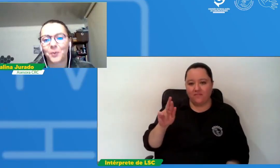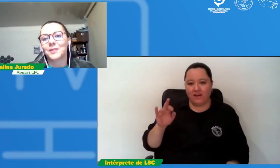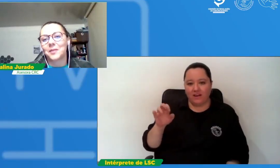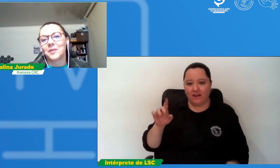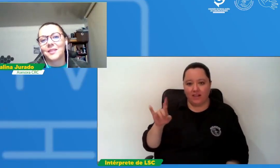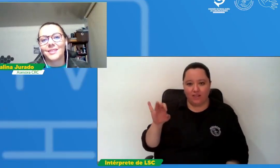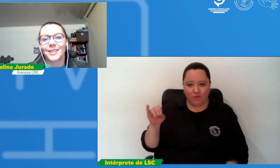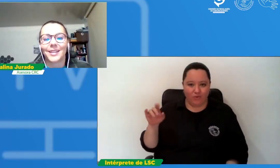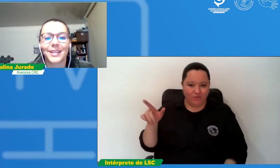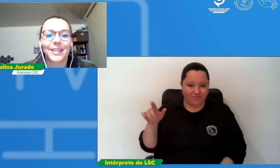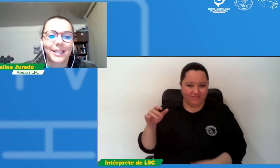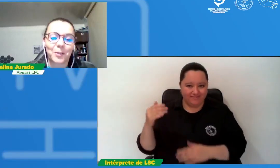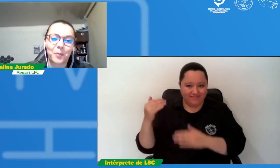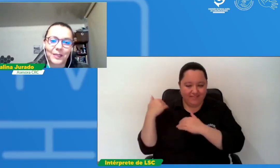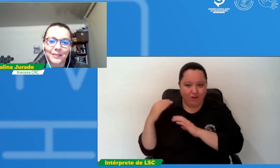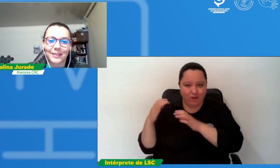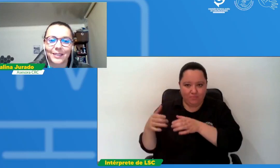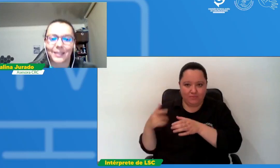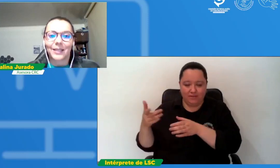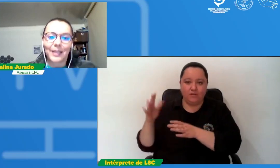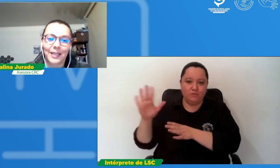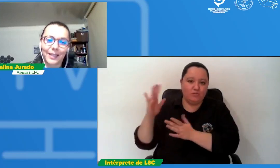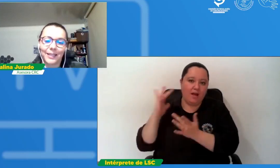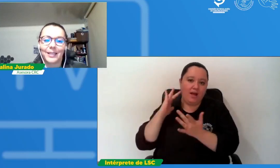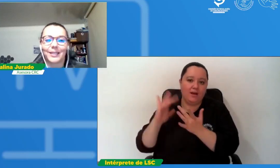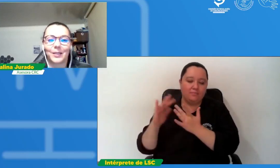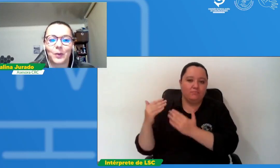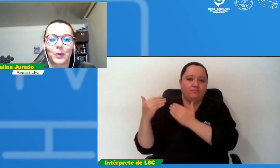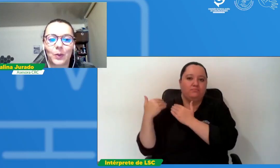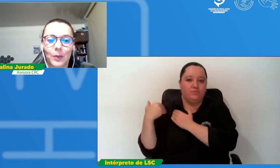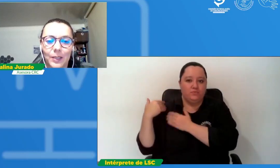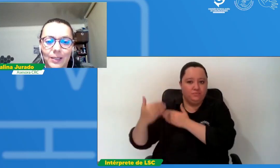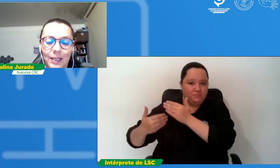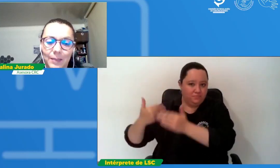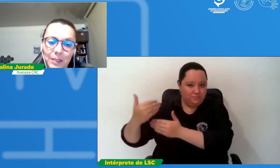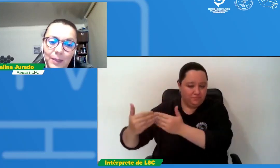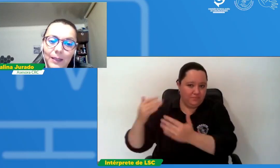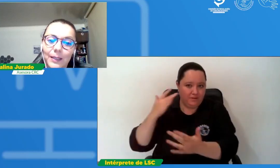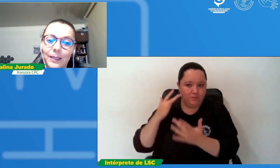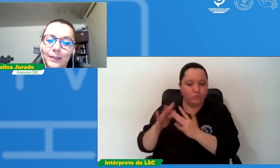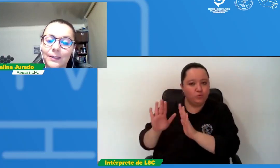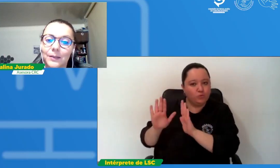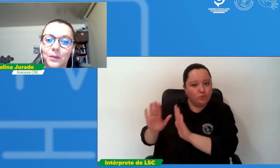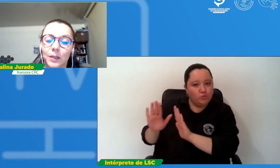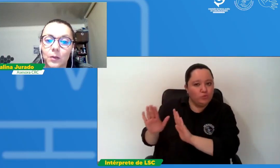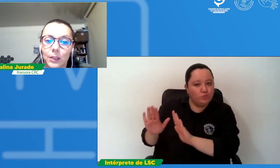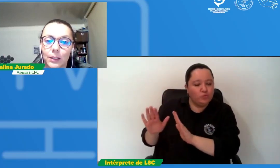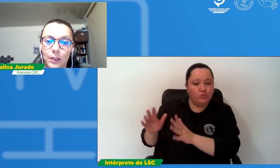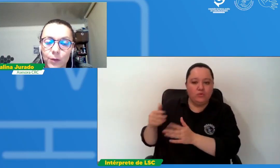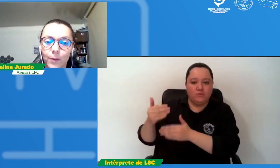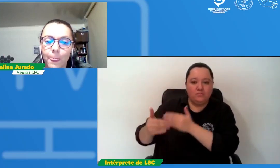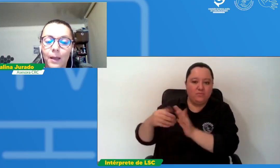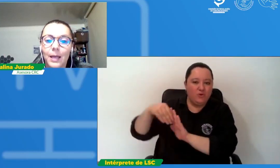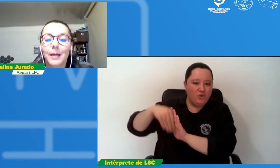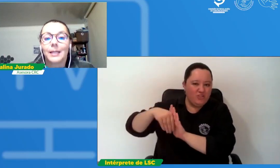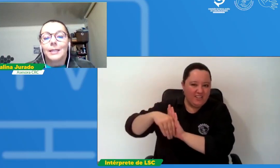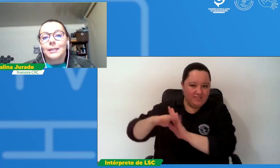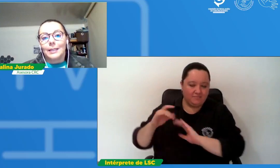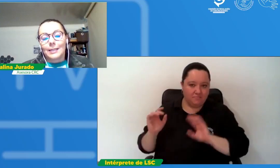también desde las competencias que tienen desde la misma sesión de contenidos desde lo